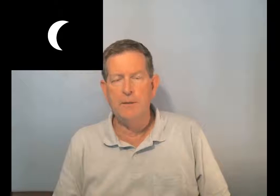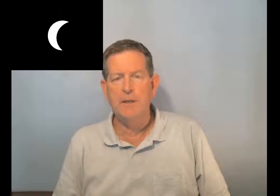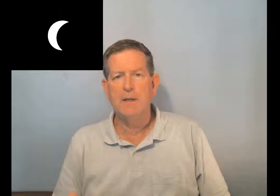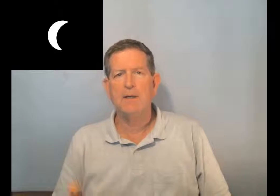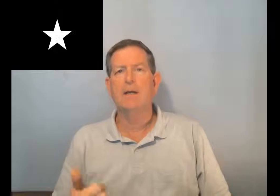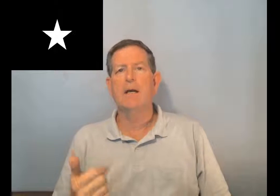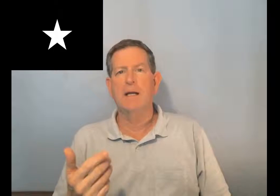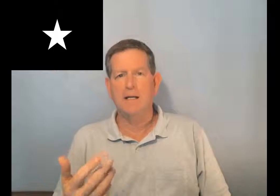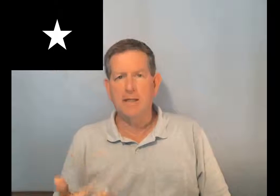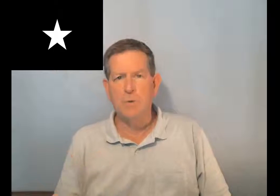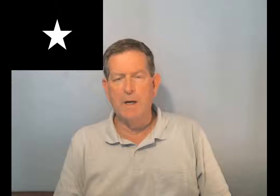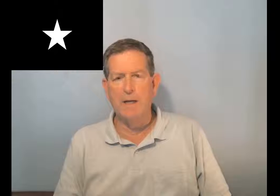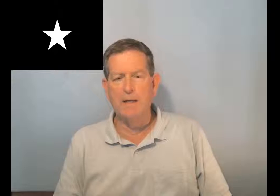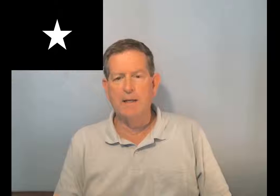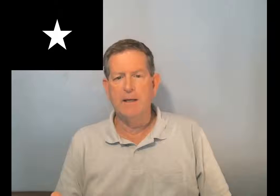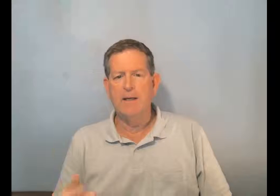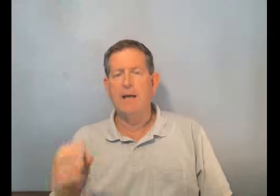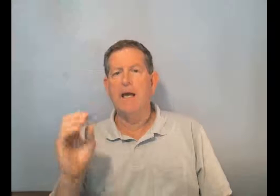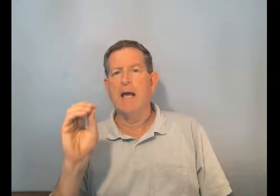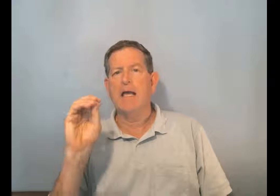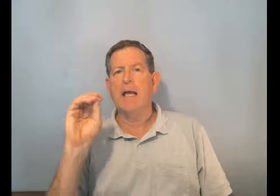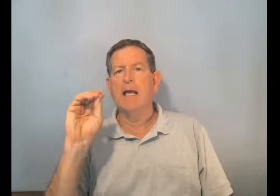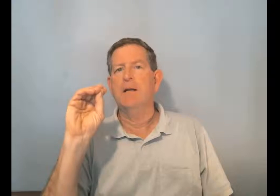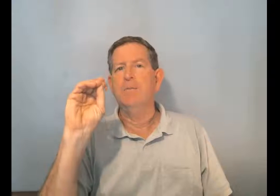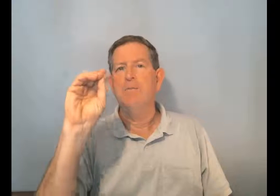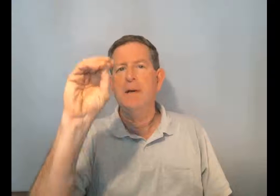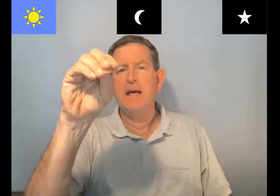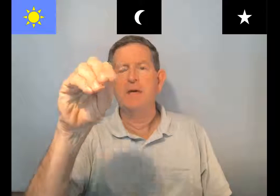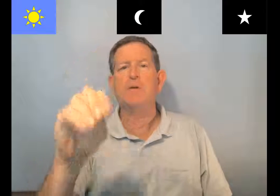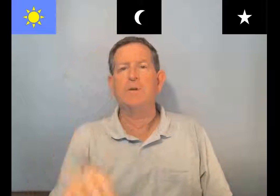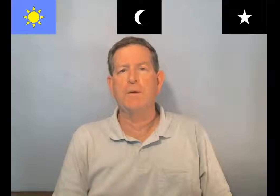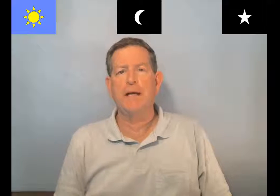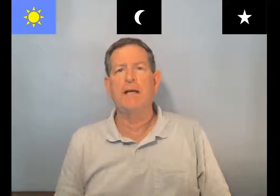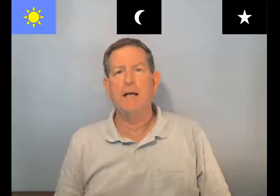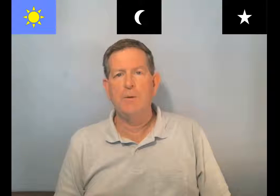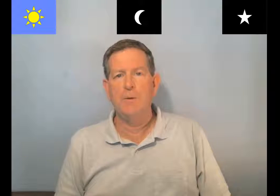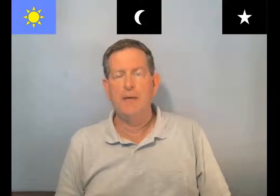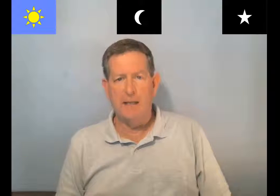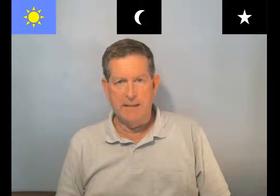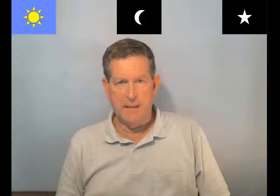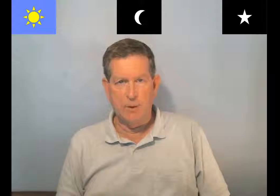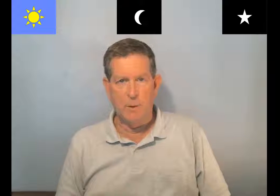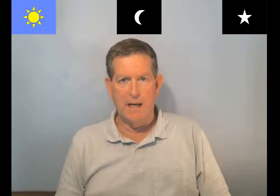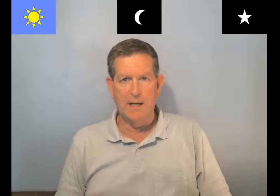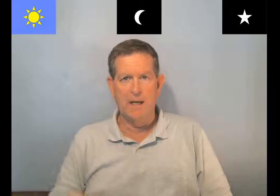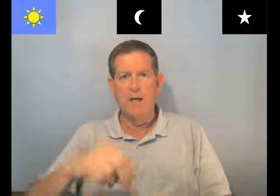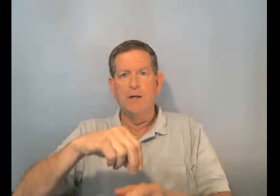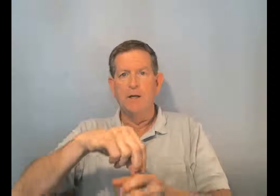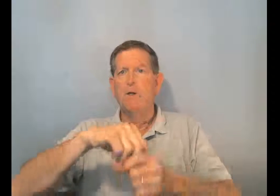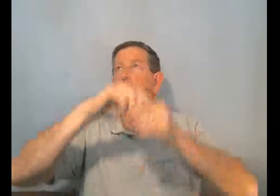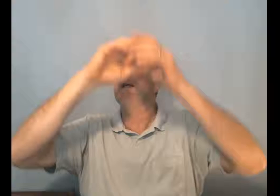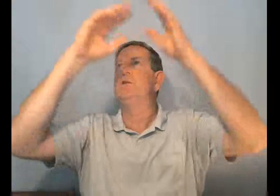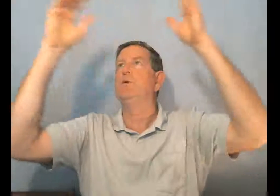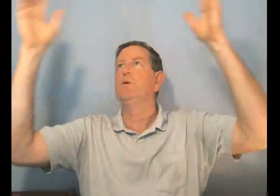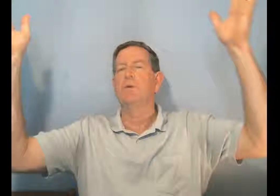et les étoiles et il met le soleil, la lune et les étoiles dans les cieux.